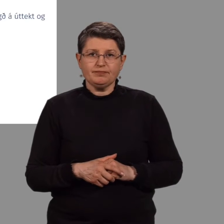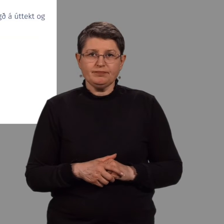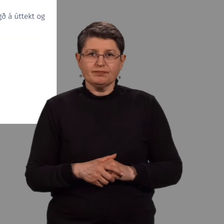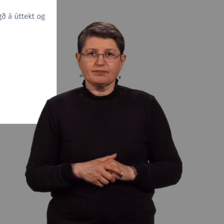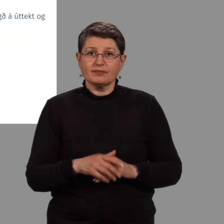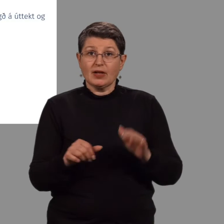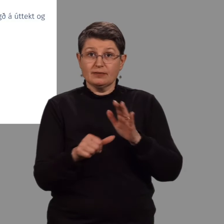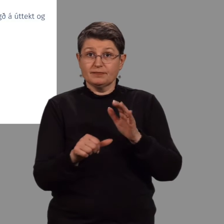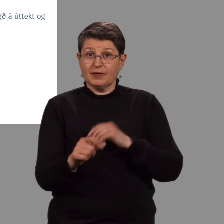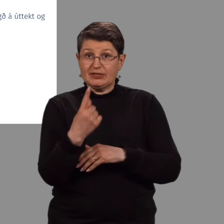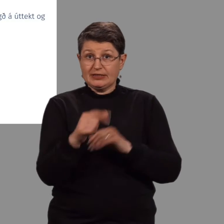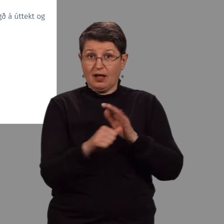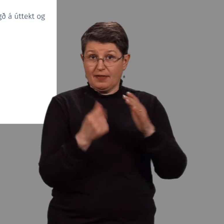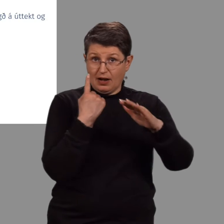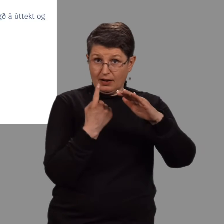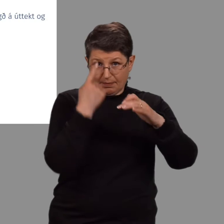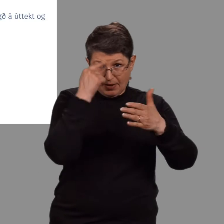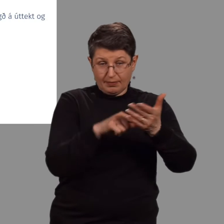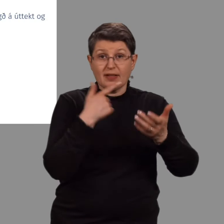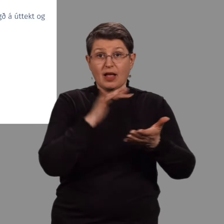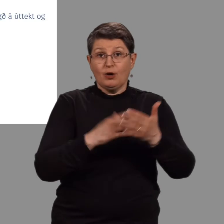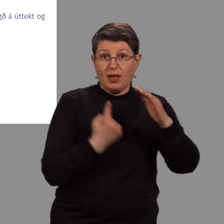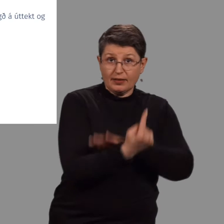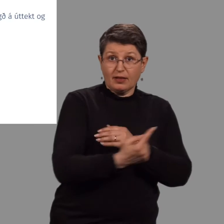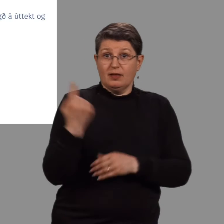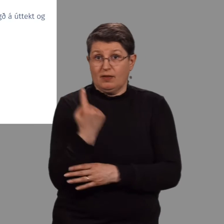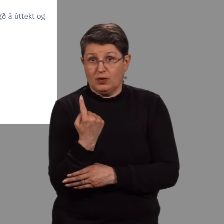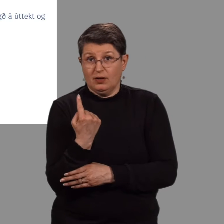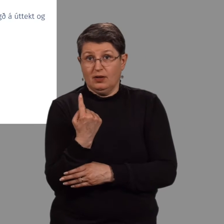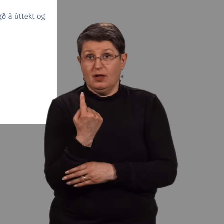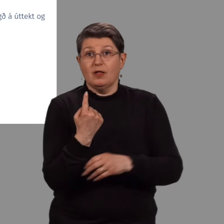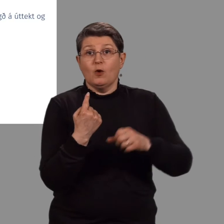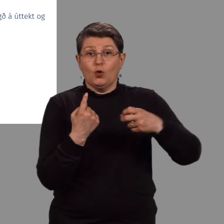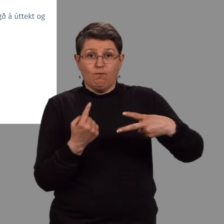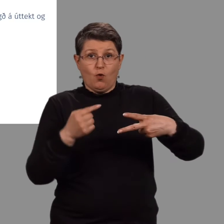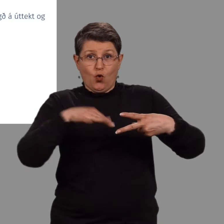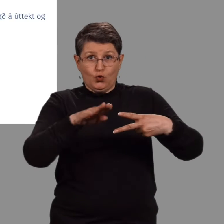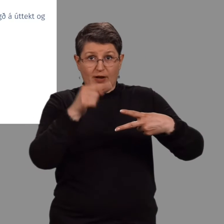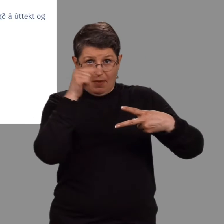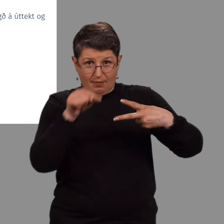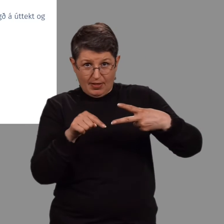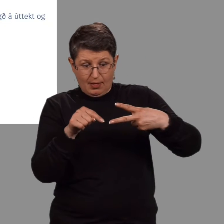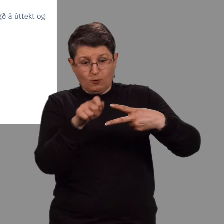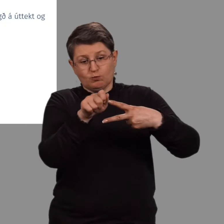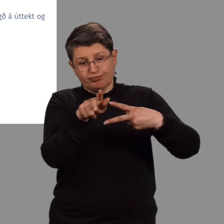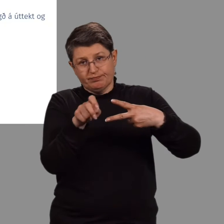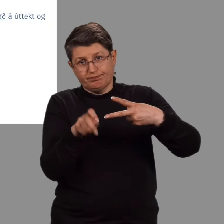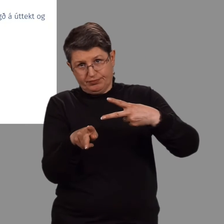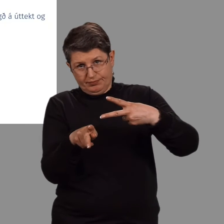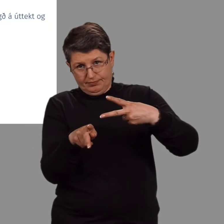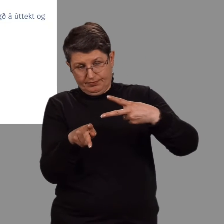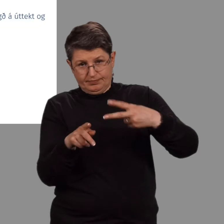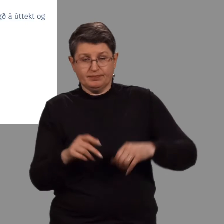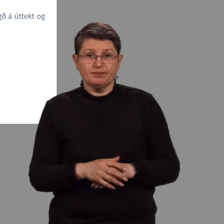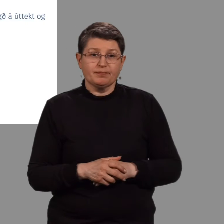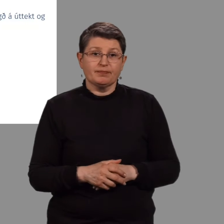Fyrsta megin markmiði fjallar um aðgengi og þáttöku. Það skiptist niður í tvöst mæri markmið og innan þeirra eru tvær aðgerir hvort megin.